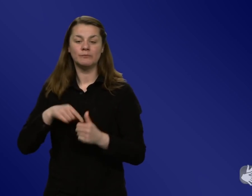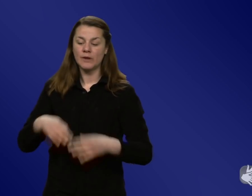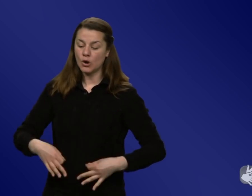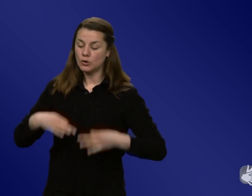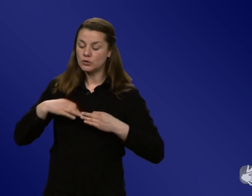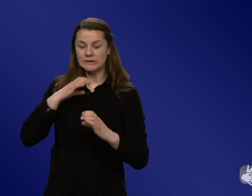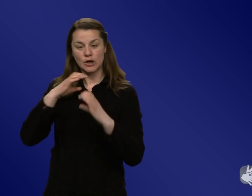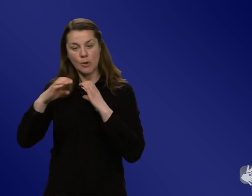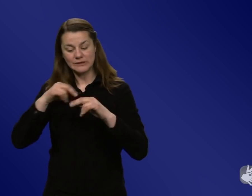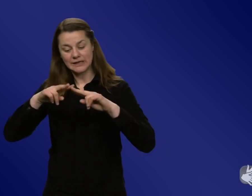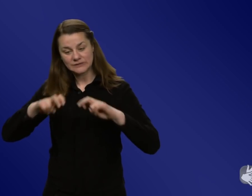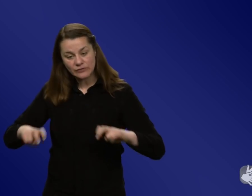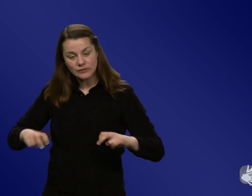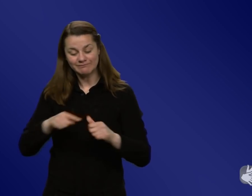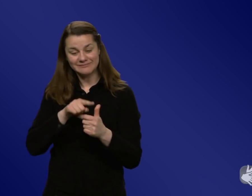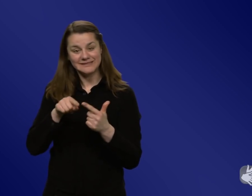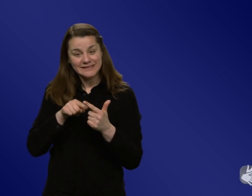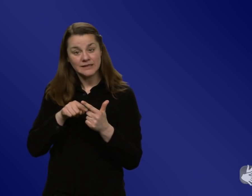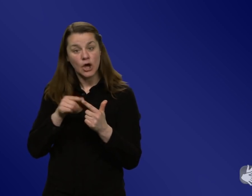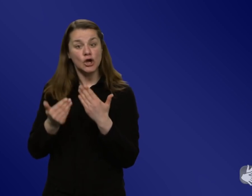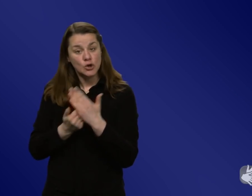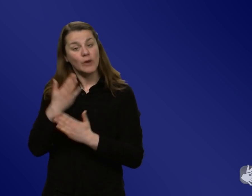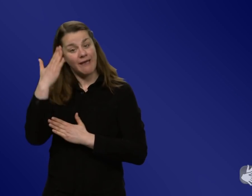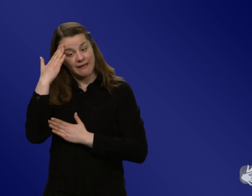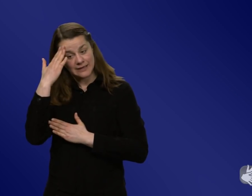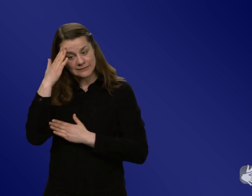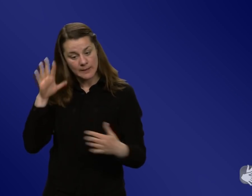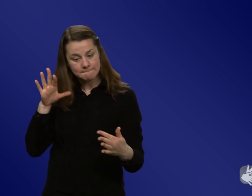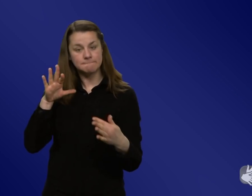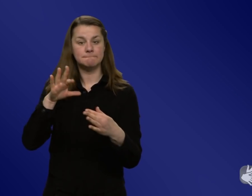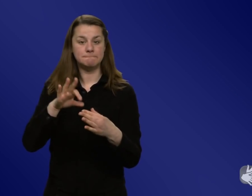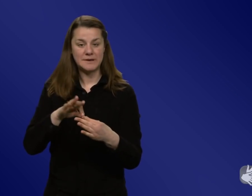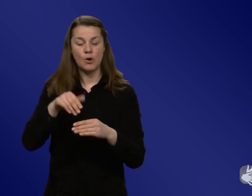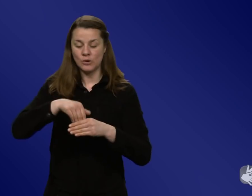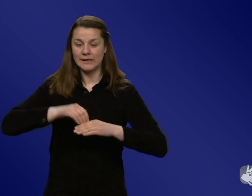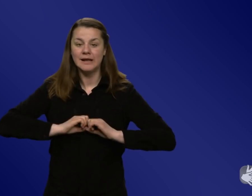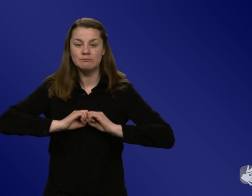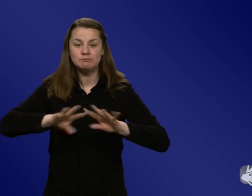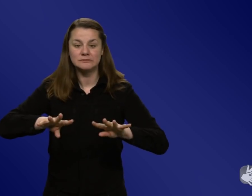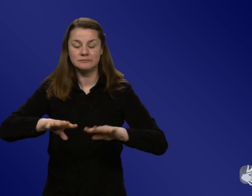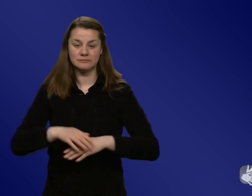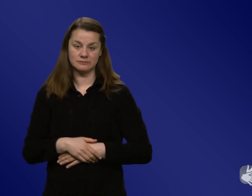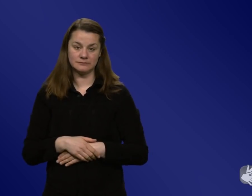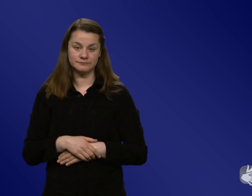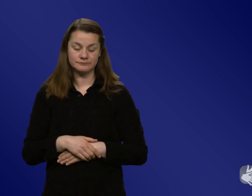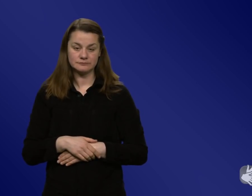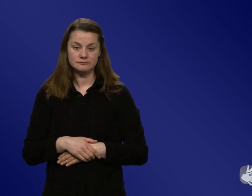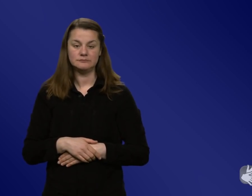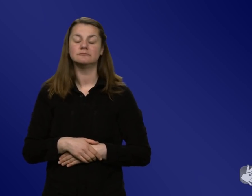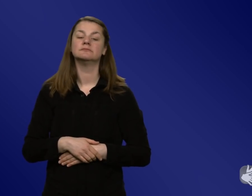Gesundheitskommunikationsforschung benutzen, um diese Inhalte zu kommunizieren. zwar nicht nur in dem Sinne, ja,